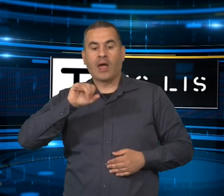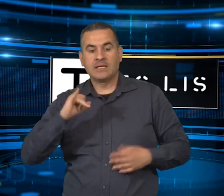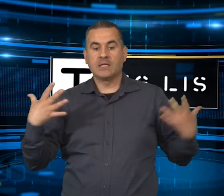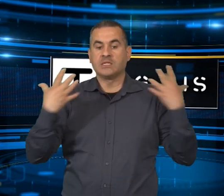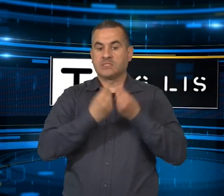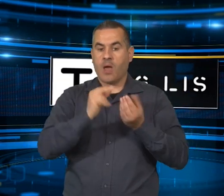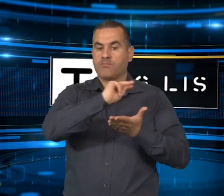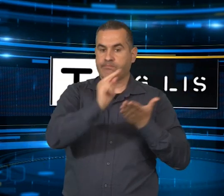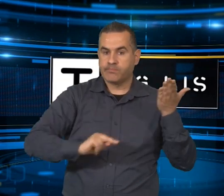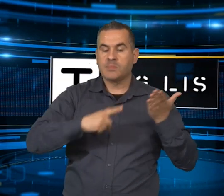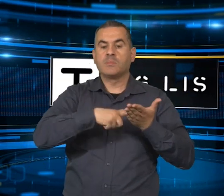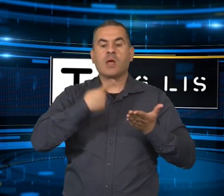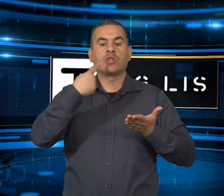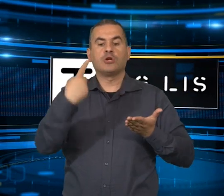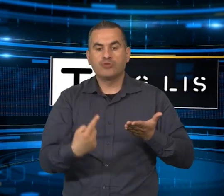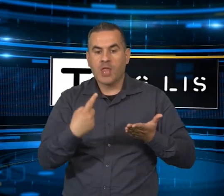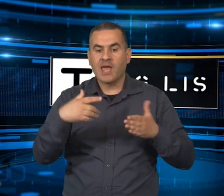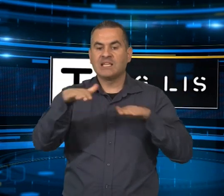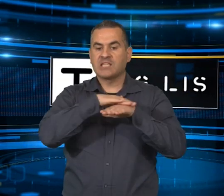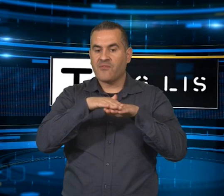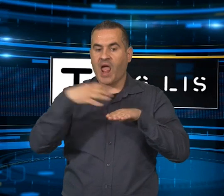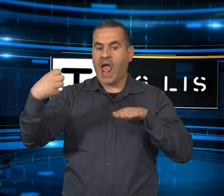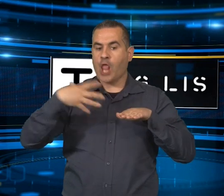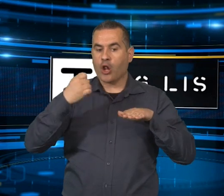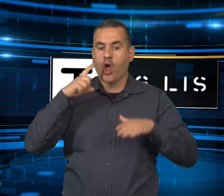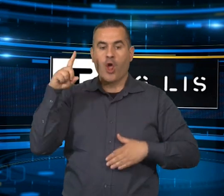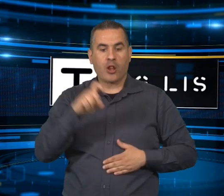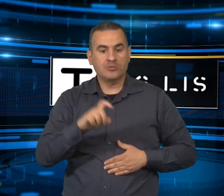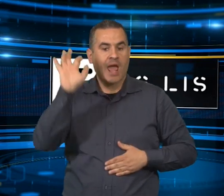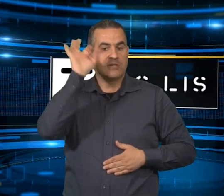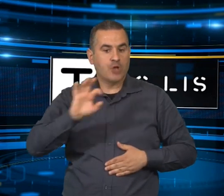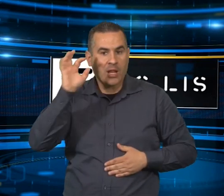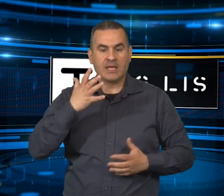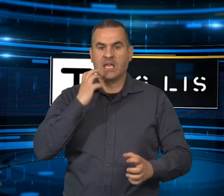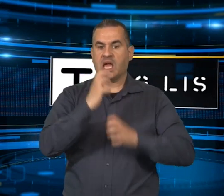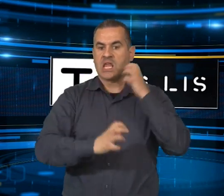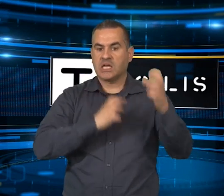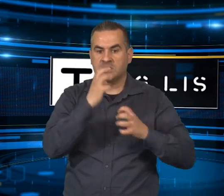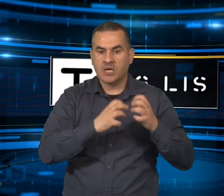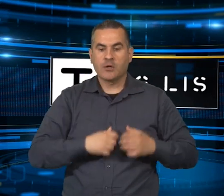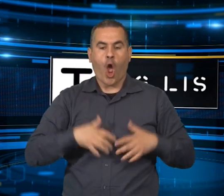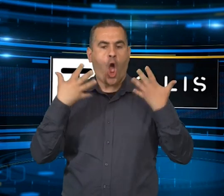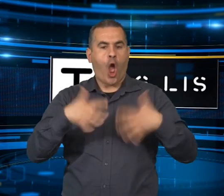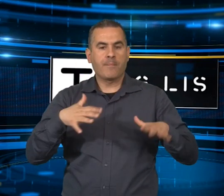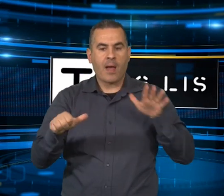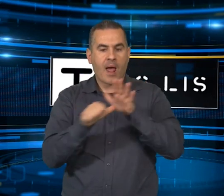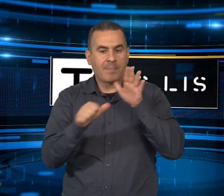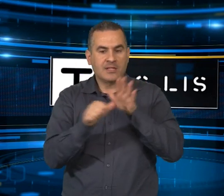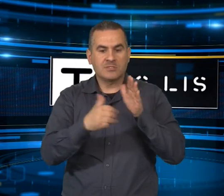prossimo 30 ottobre. Il reparto di Sassari si trova in estrema difficoltà, mentre il Materolbia non riesce a garantire il servizio